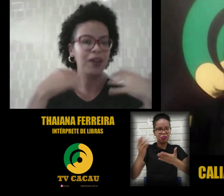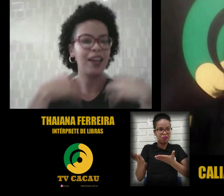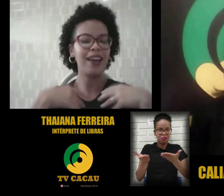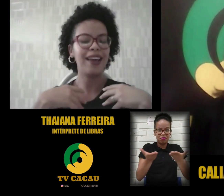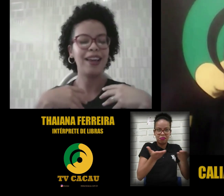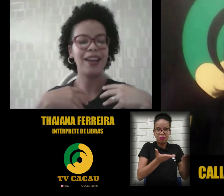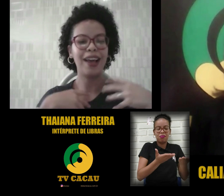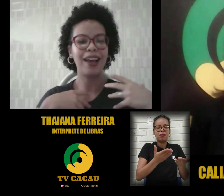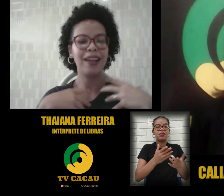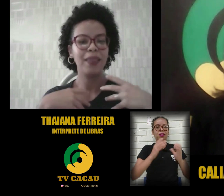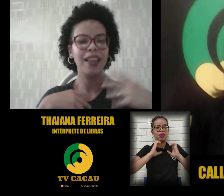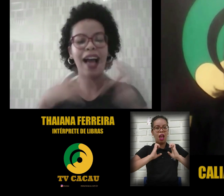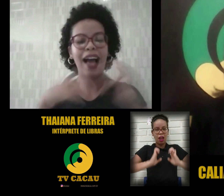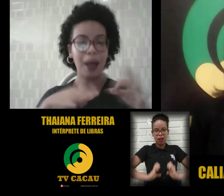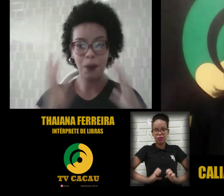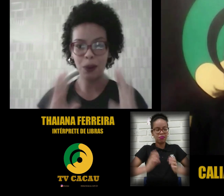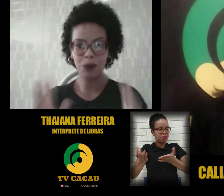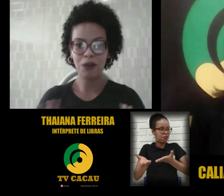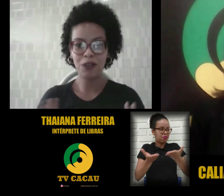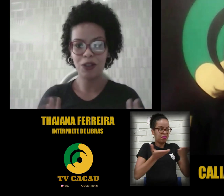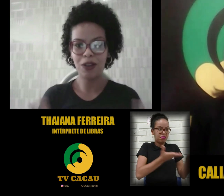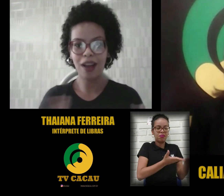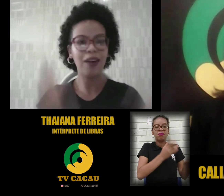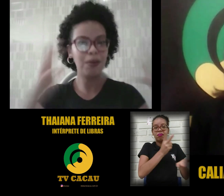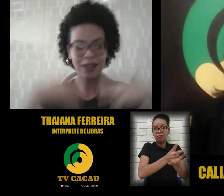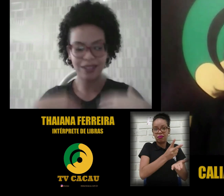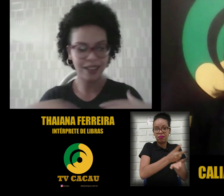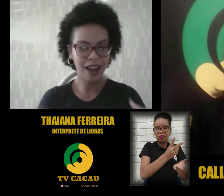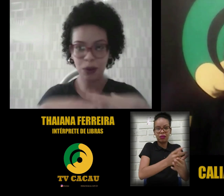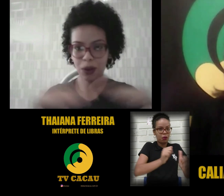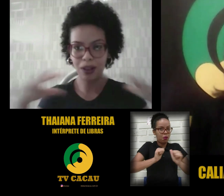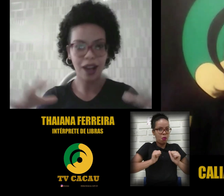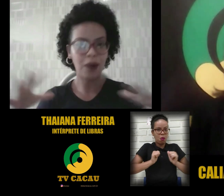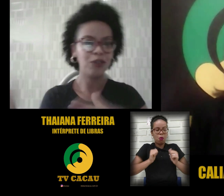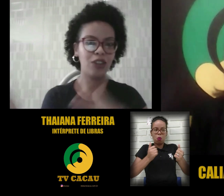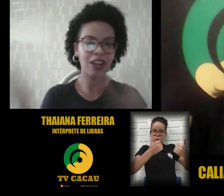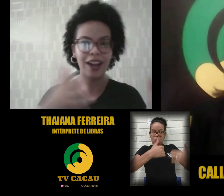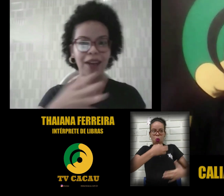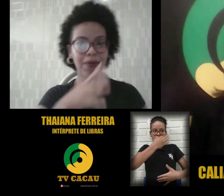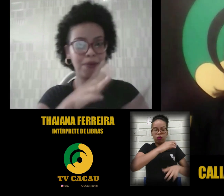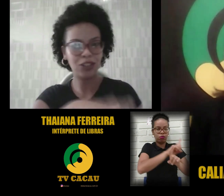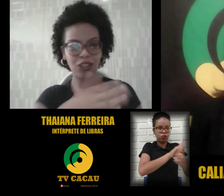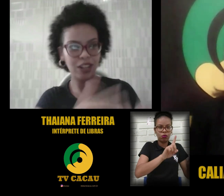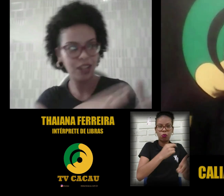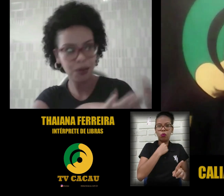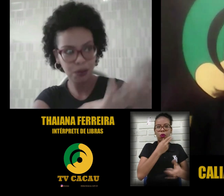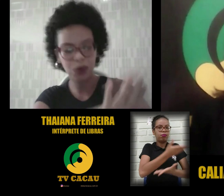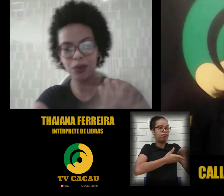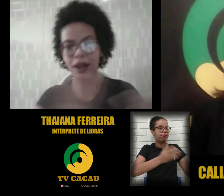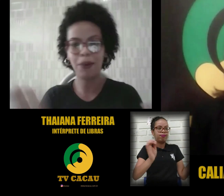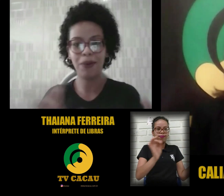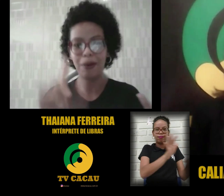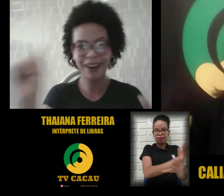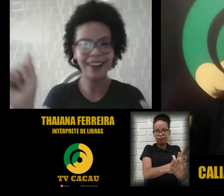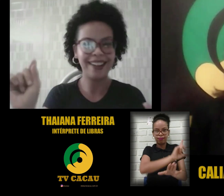arcabouço profissional, imparcial, total. Chega lá, media ali, pronto, acabou. Vai para casa.